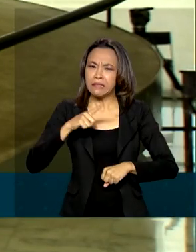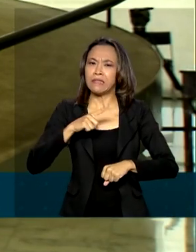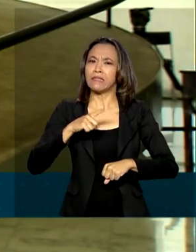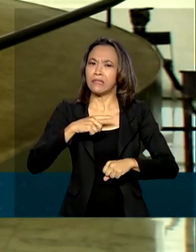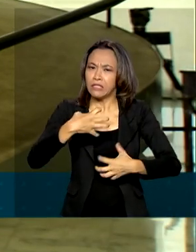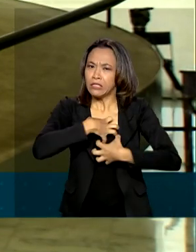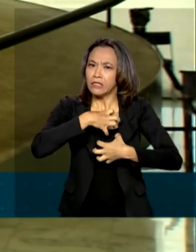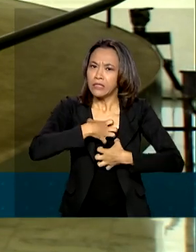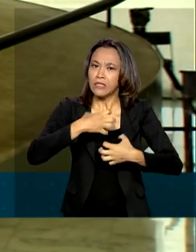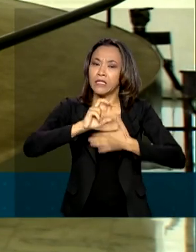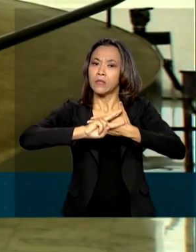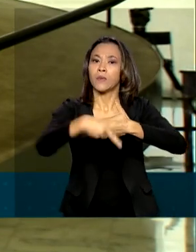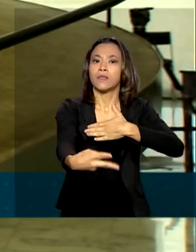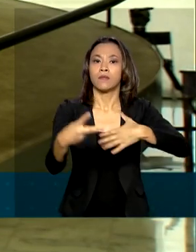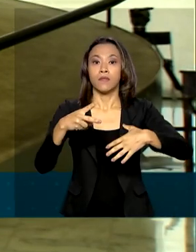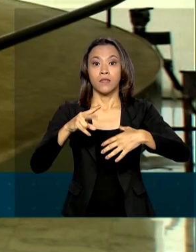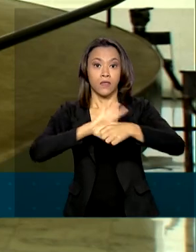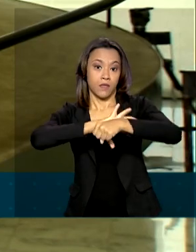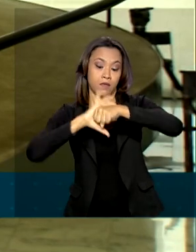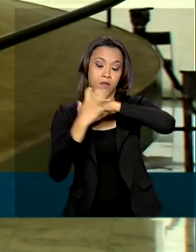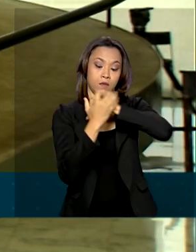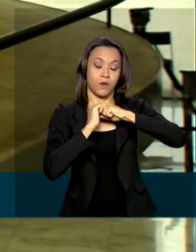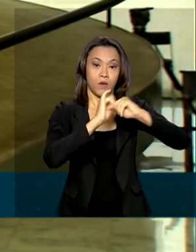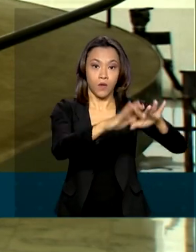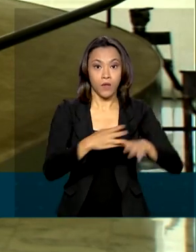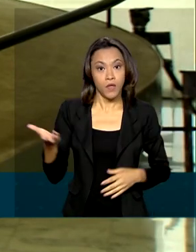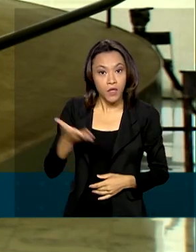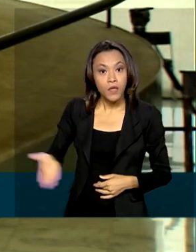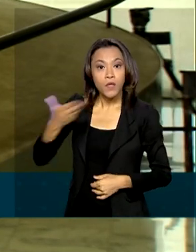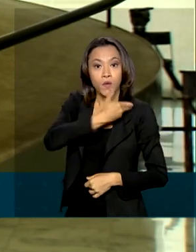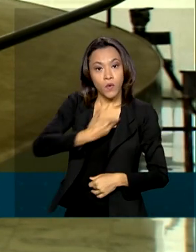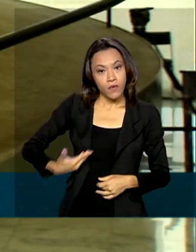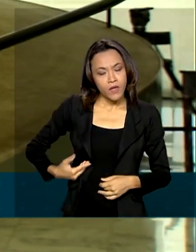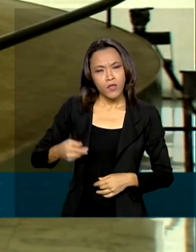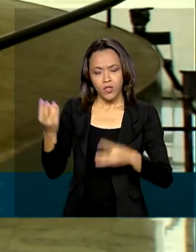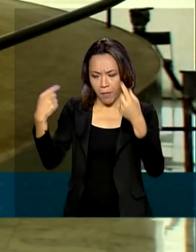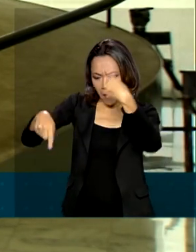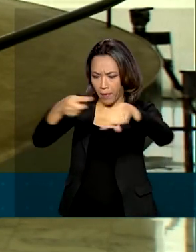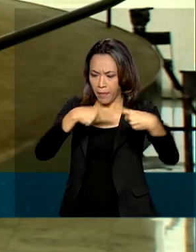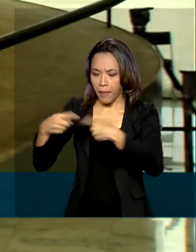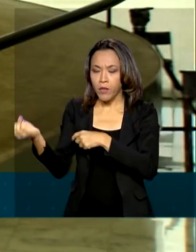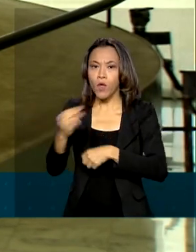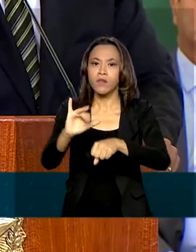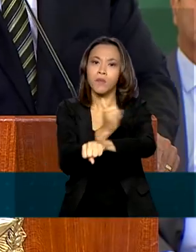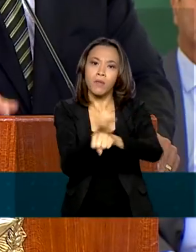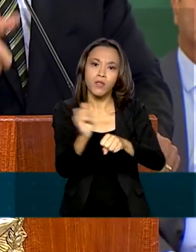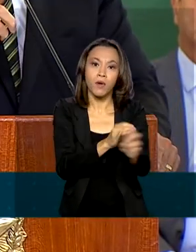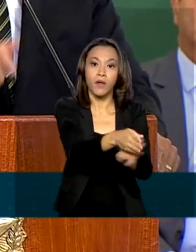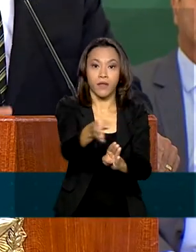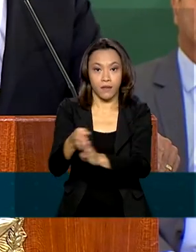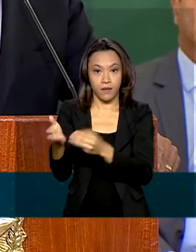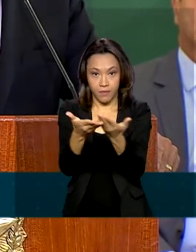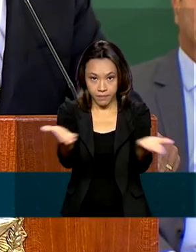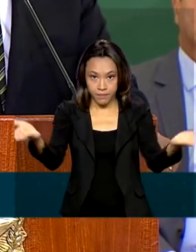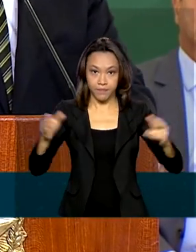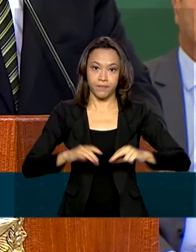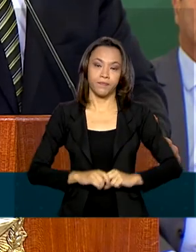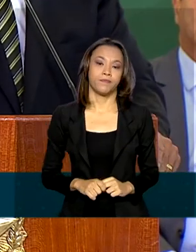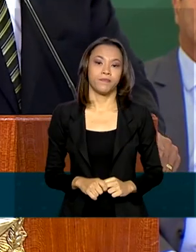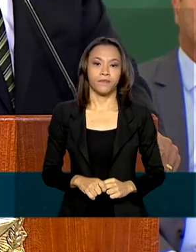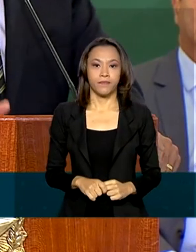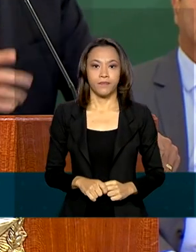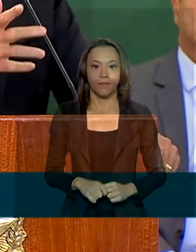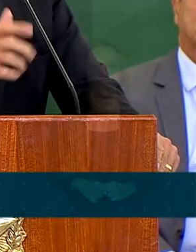pandemia do coronavírus e que o governo discute novas medidas para auxiliar a população. Estamos negociando com o Nixo